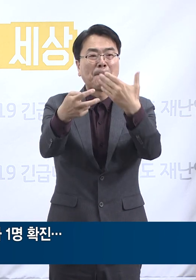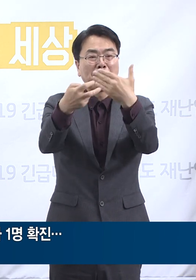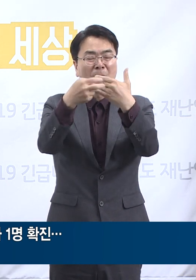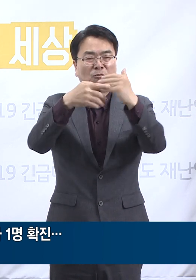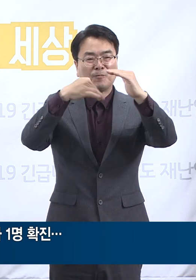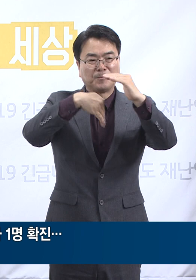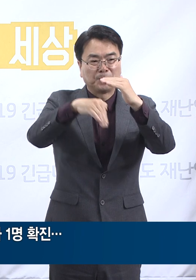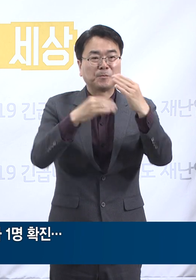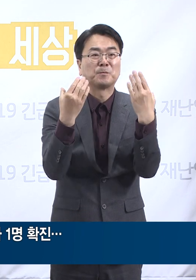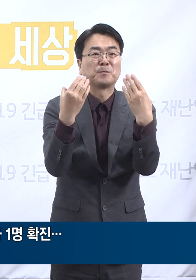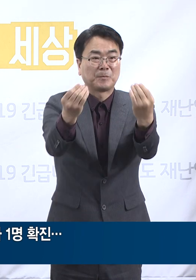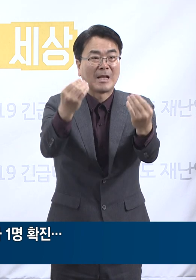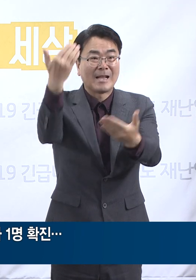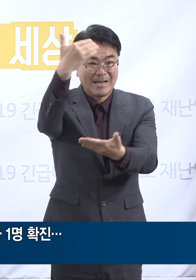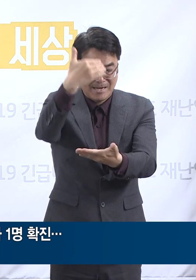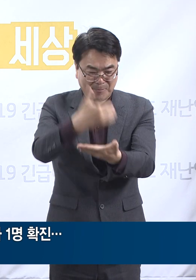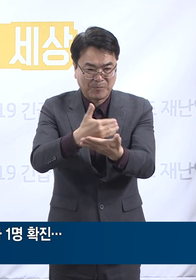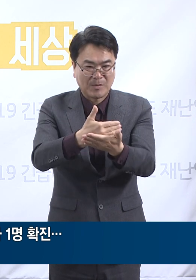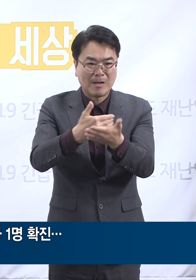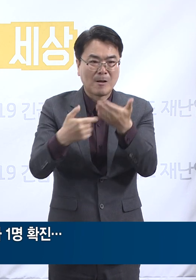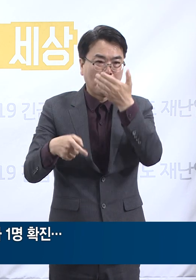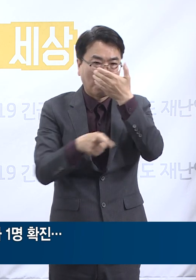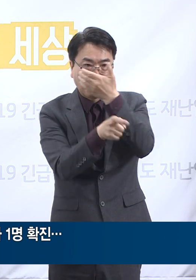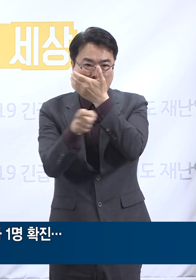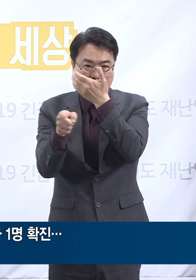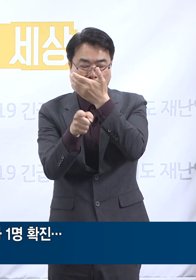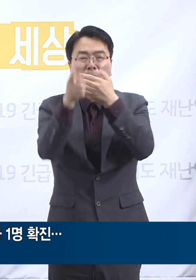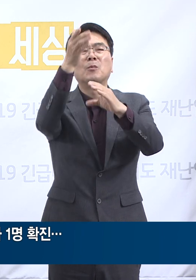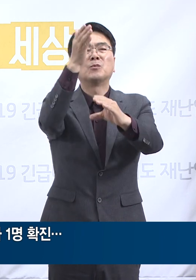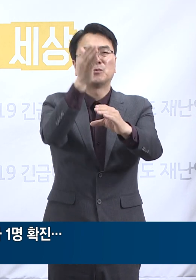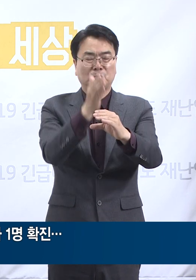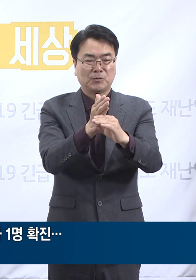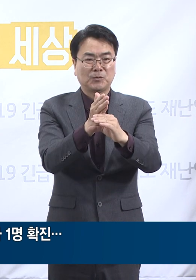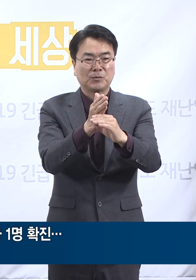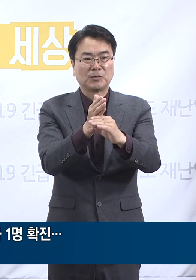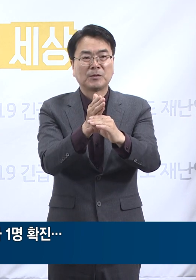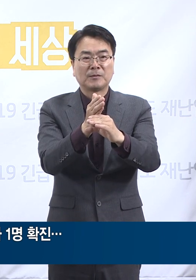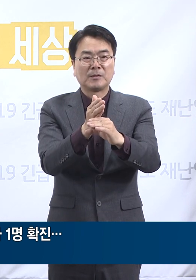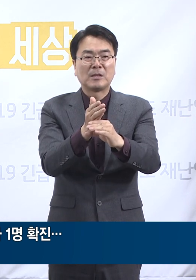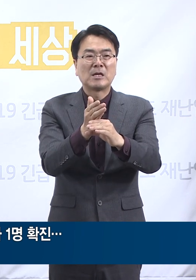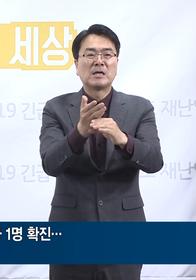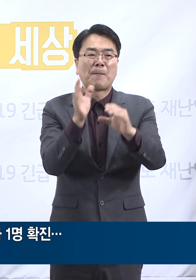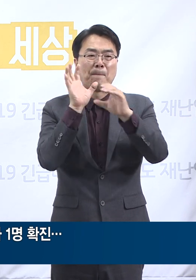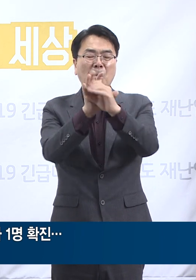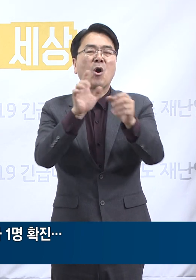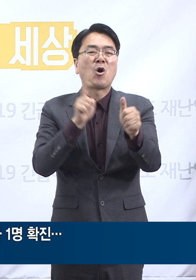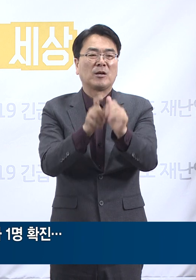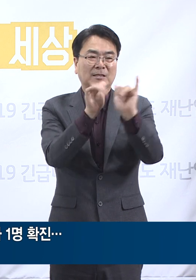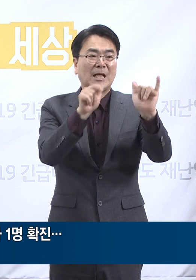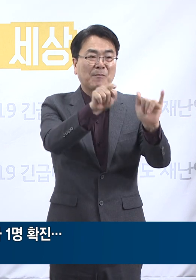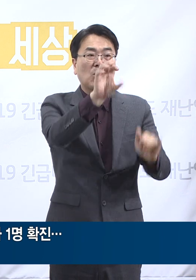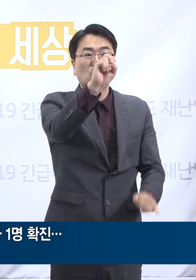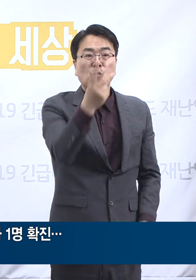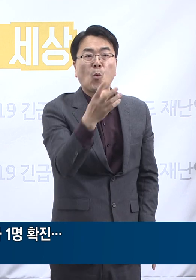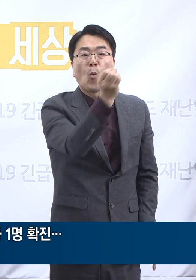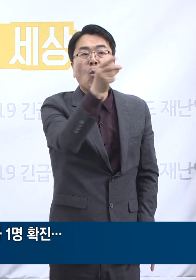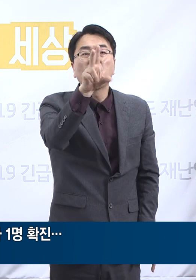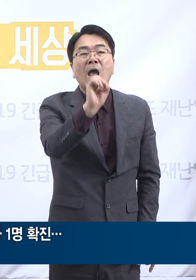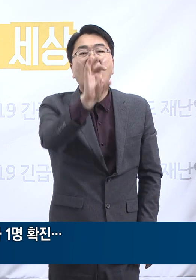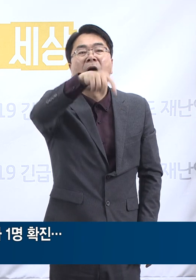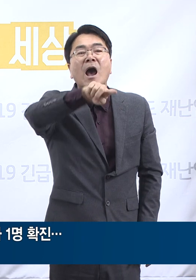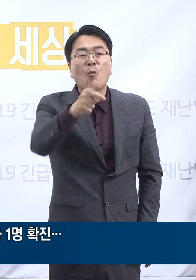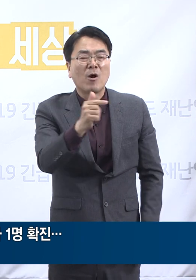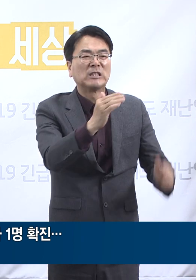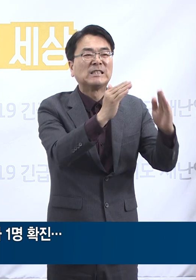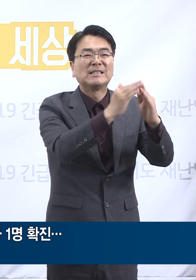1인 격리공간 확보 및 방학소득을 실시하였습니다. 확진자가 근무하는 광주시 행복한 요양원은 2개관에